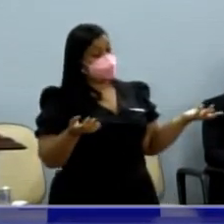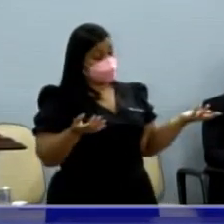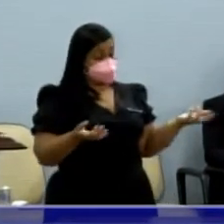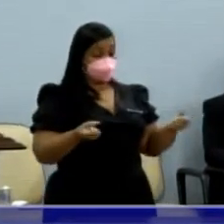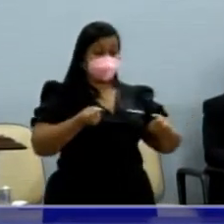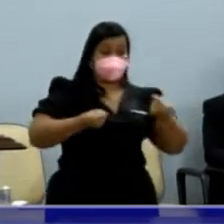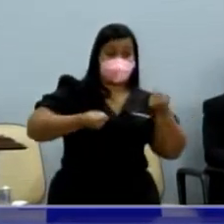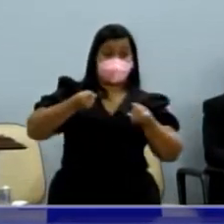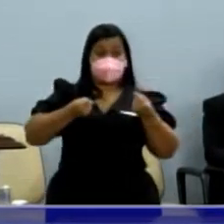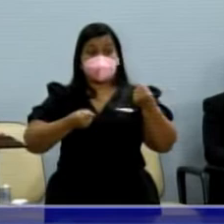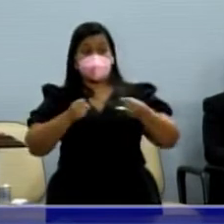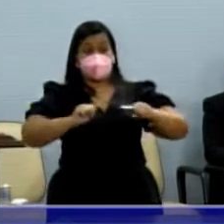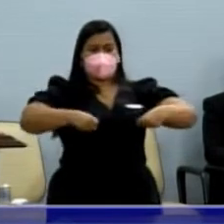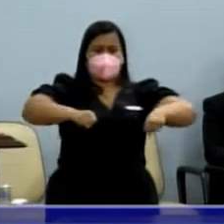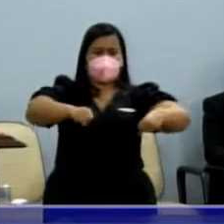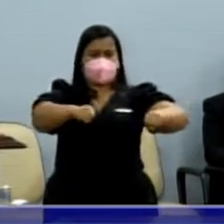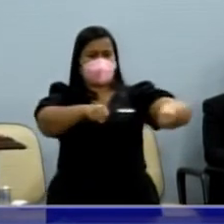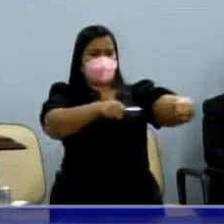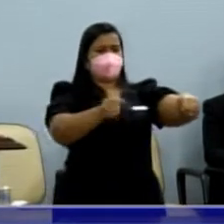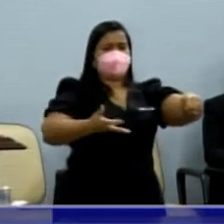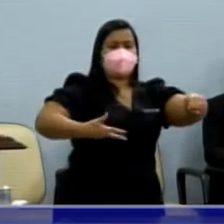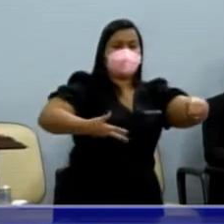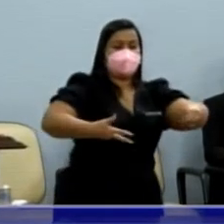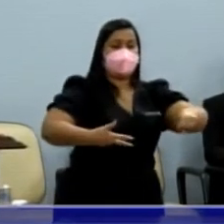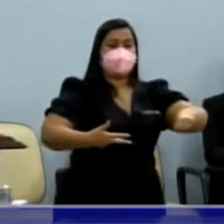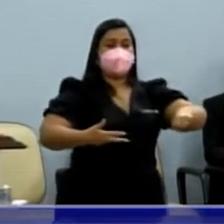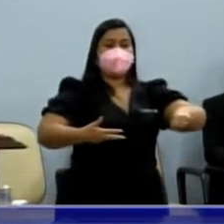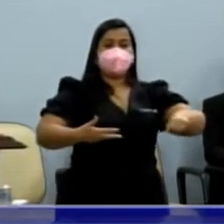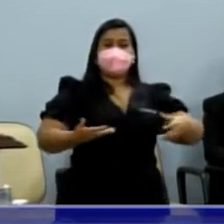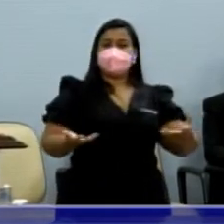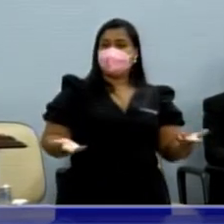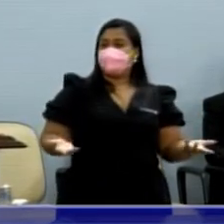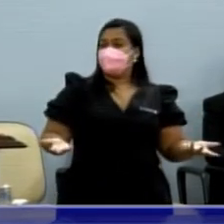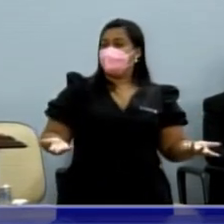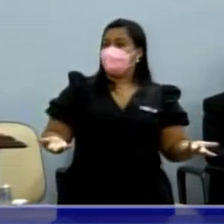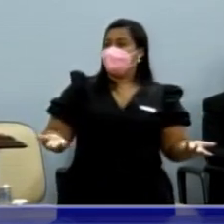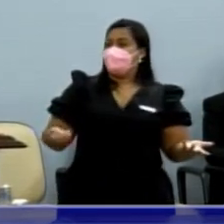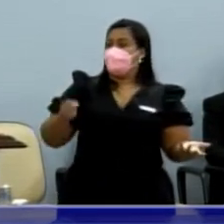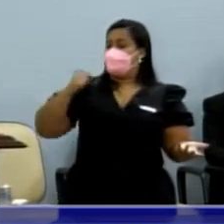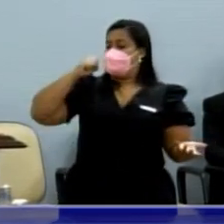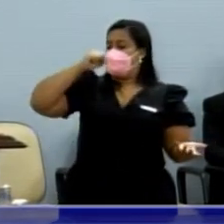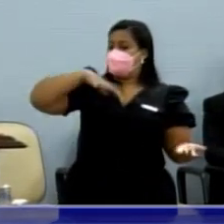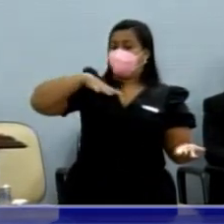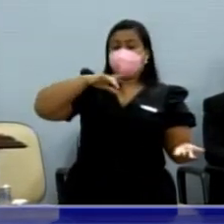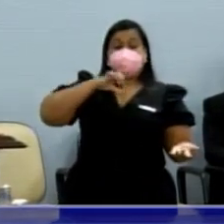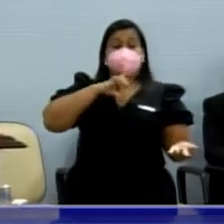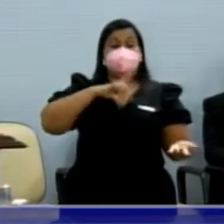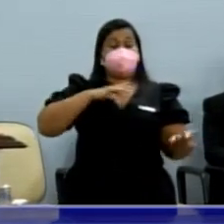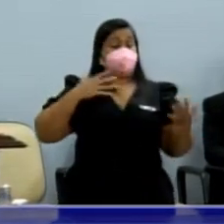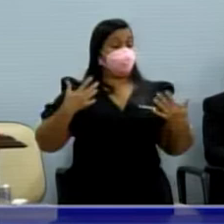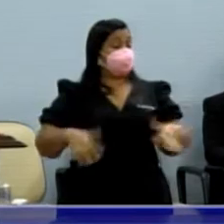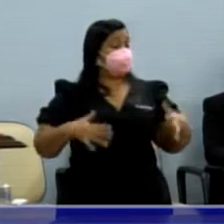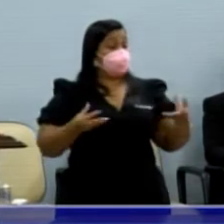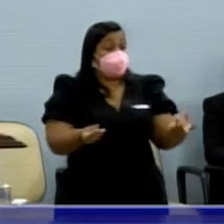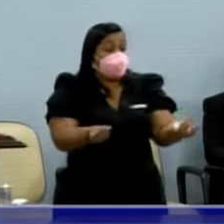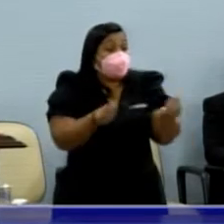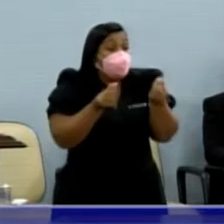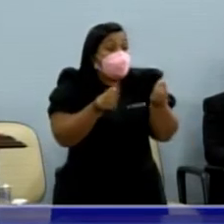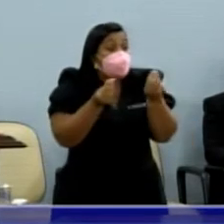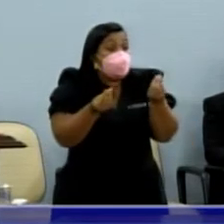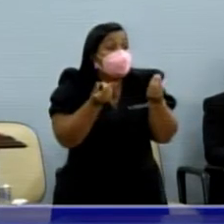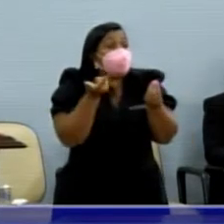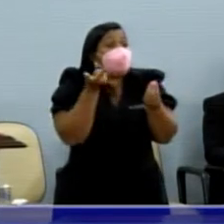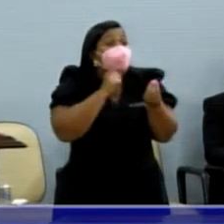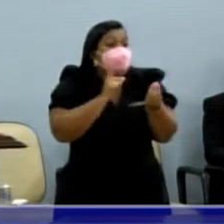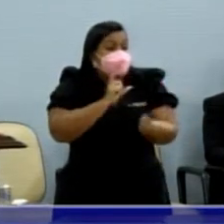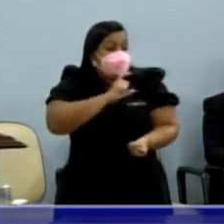daquele jeito. Não vou passar a mão na cabeça, não. Tem uns aqui que misericórdia, não sei como consegue tirar carta,